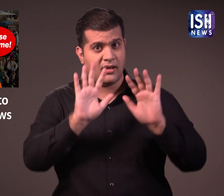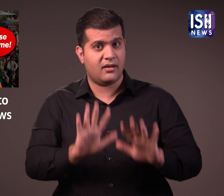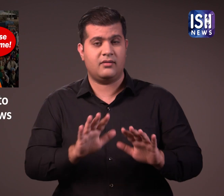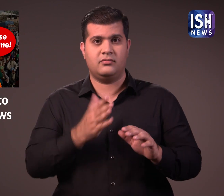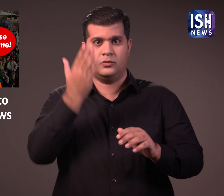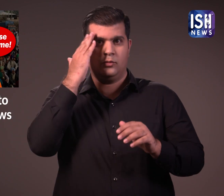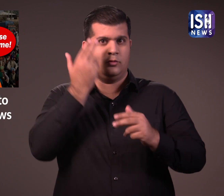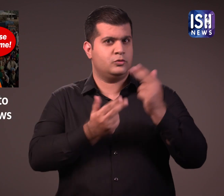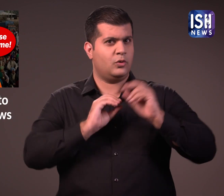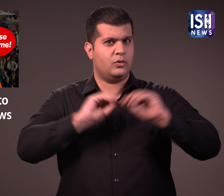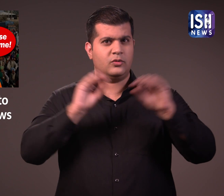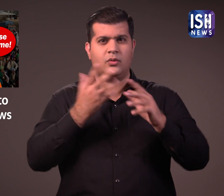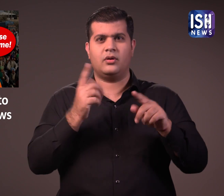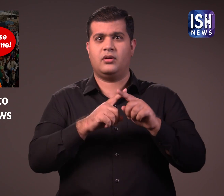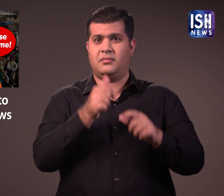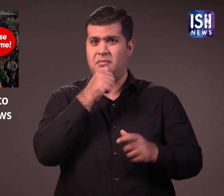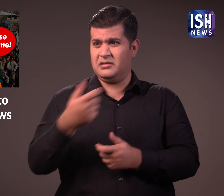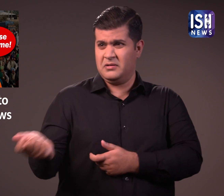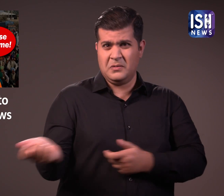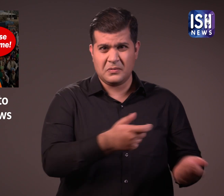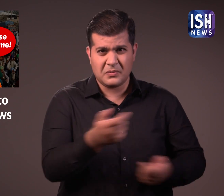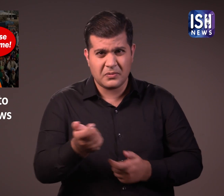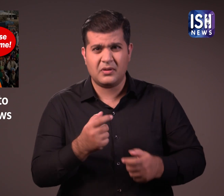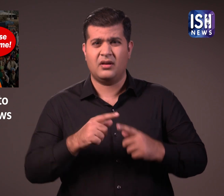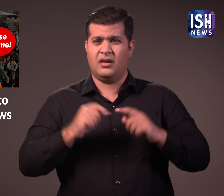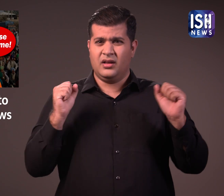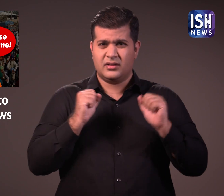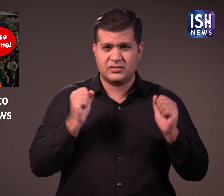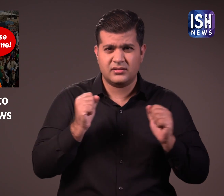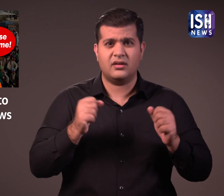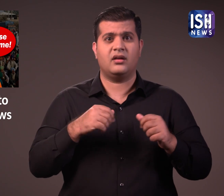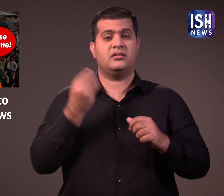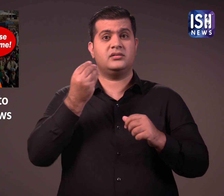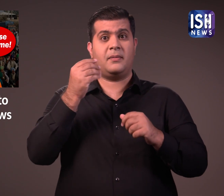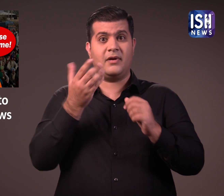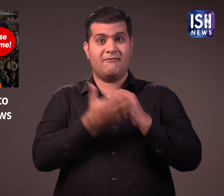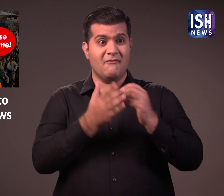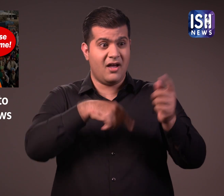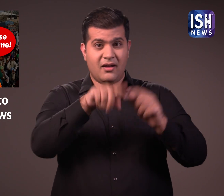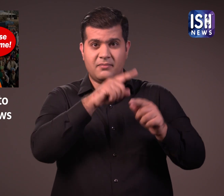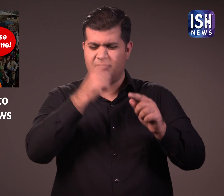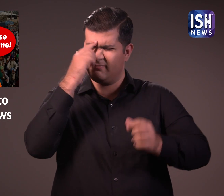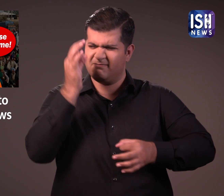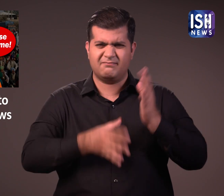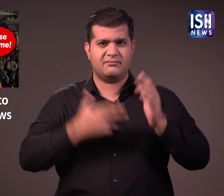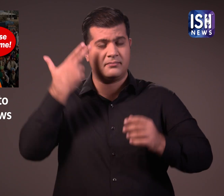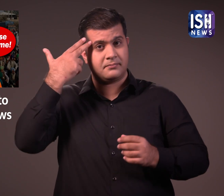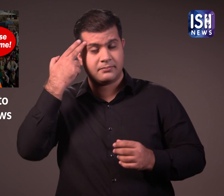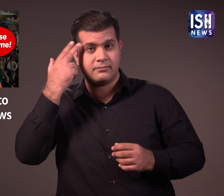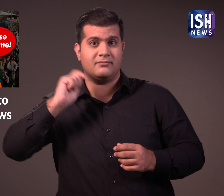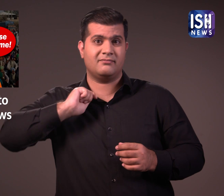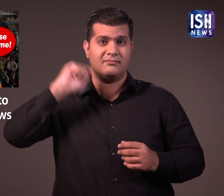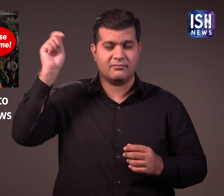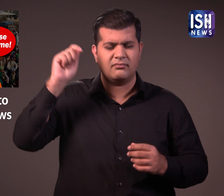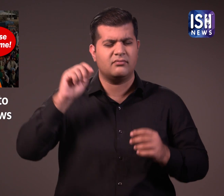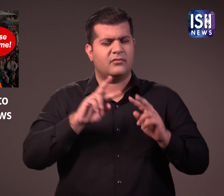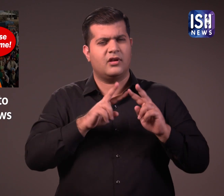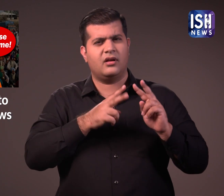लिया आप सभी जानते ही है कि सर्दियों में प्रदर्शन कारियों पर वाटर कैनन का इस्तमाल किया गया कुछ किसानों ने आत्महत्या की